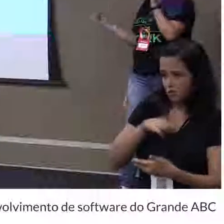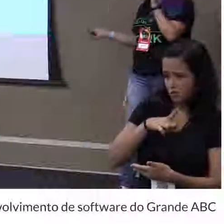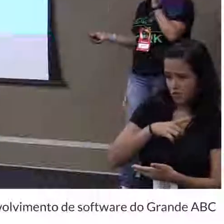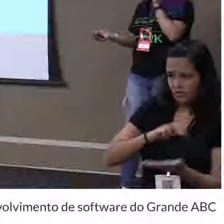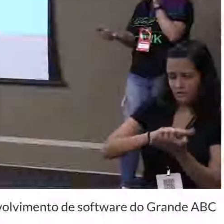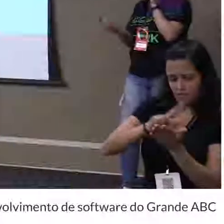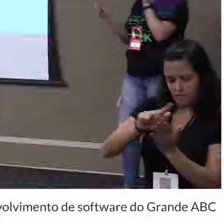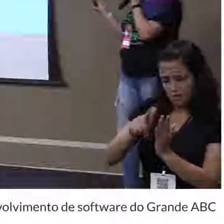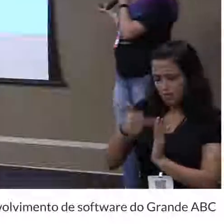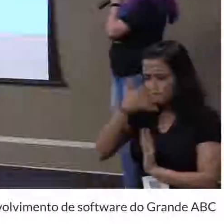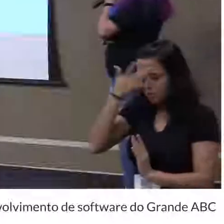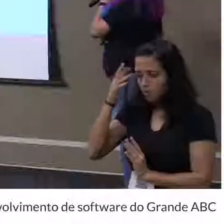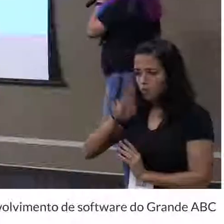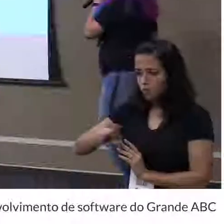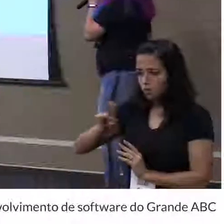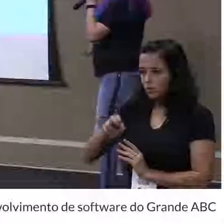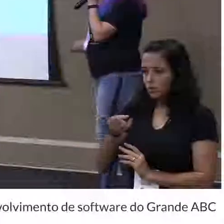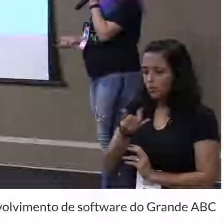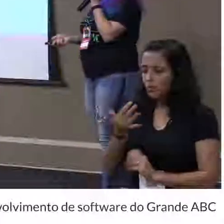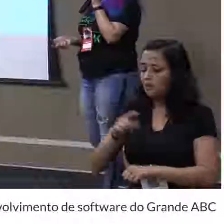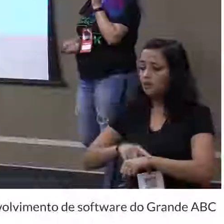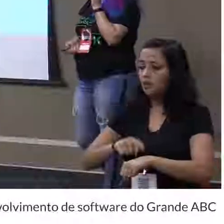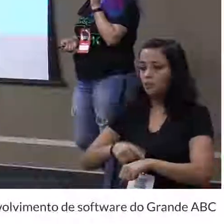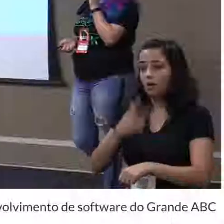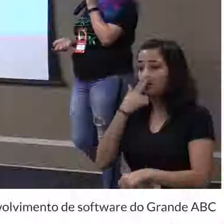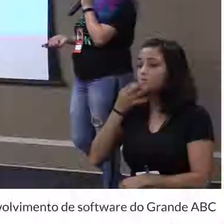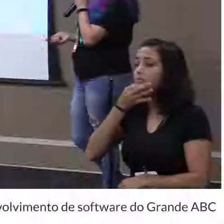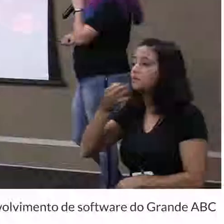né? Muita gente está usando. Quanto tempo vocês acham que vai levar?